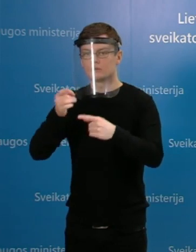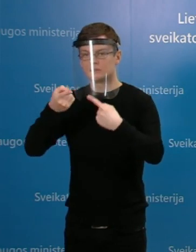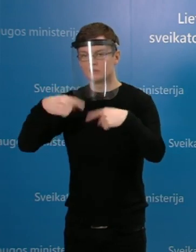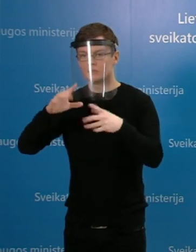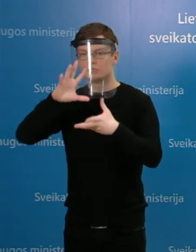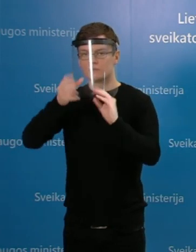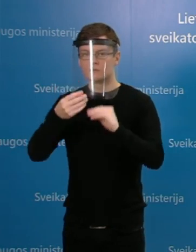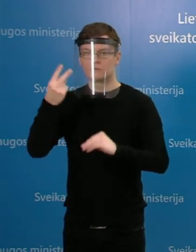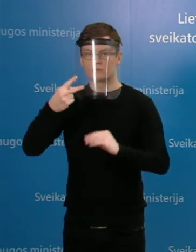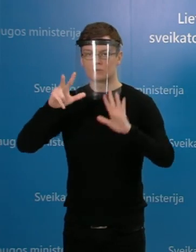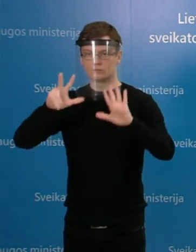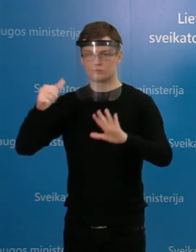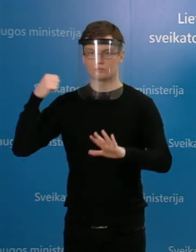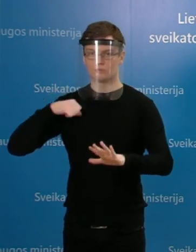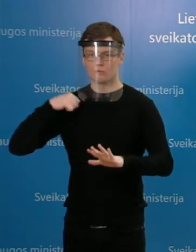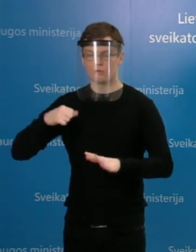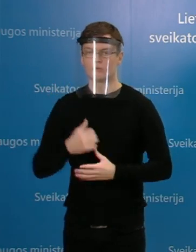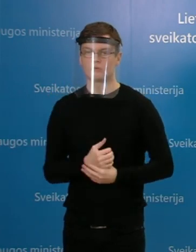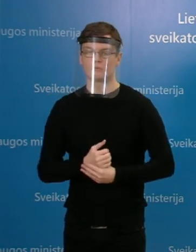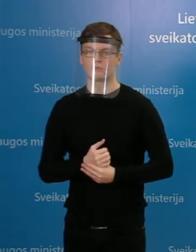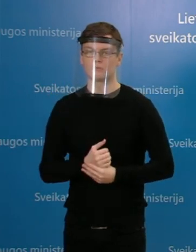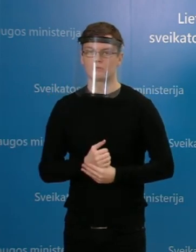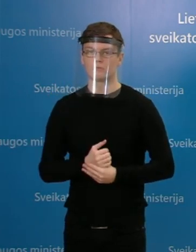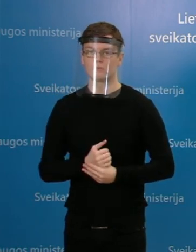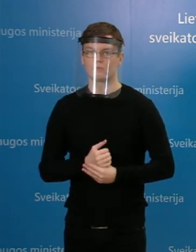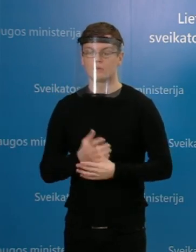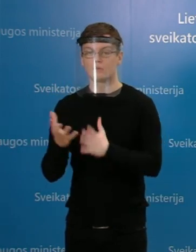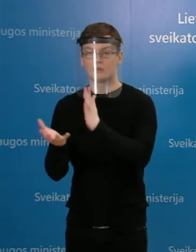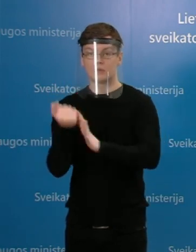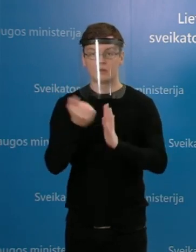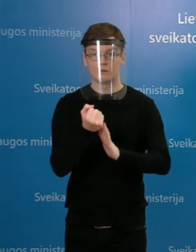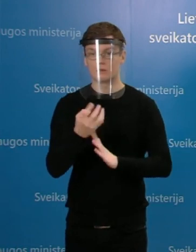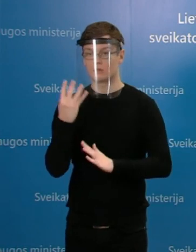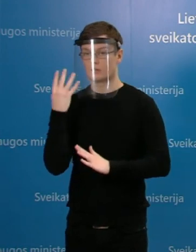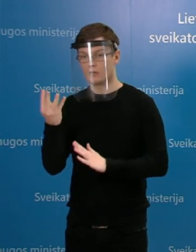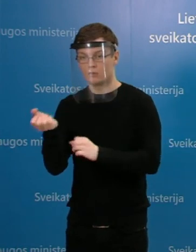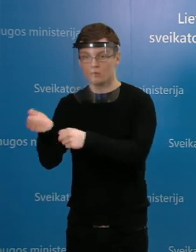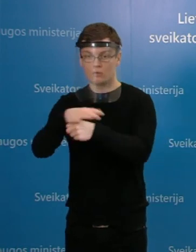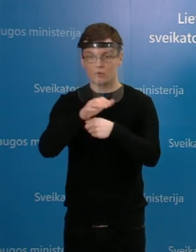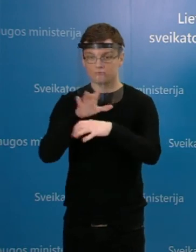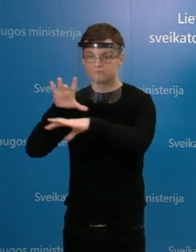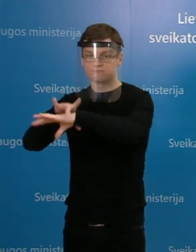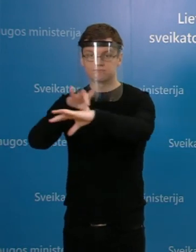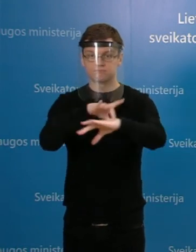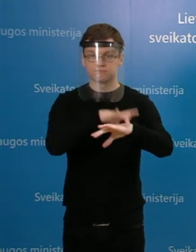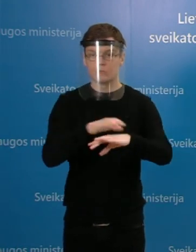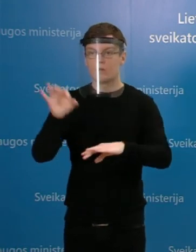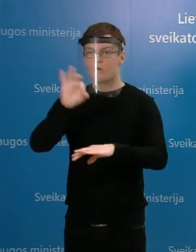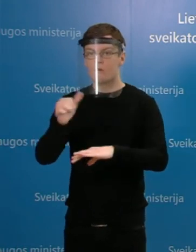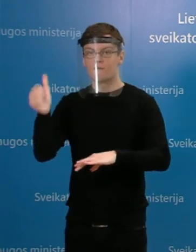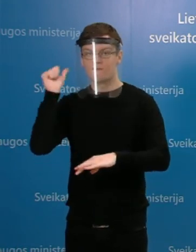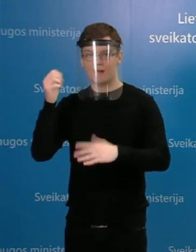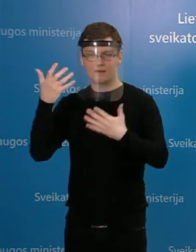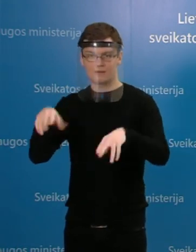pacientai. Ir gauti iš viso keturi teigiami rezultatai, apie kuriuos jau buvo pranešta ir vakar.